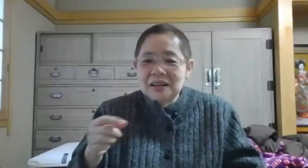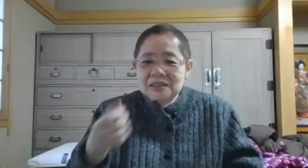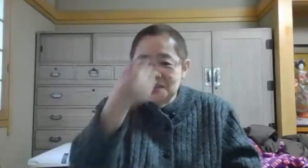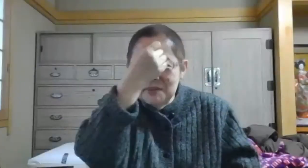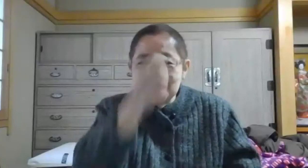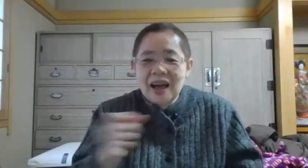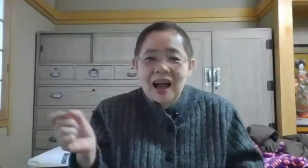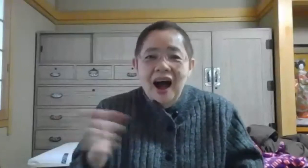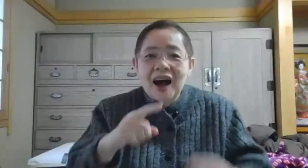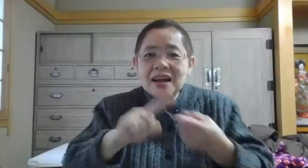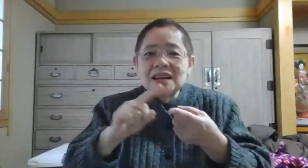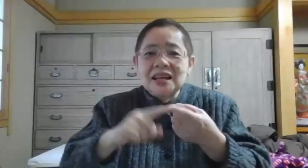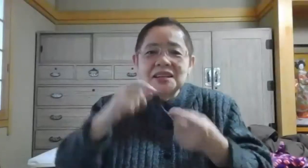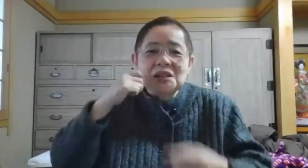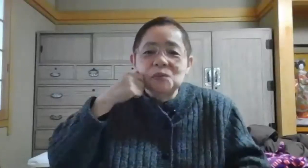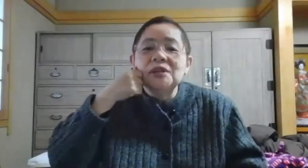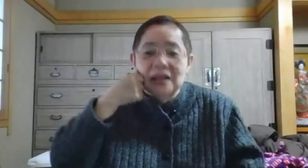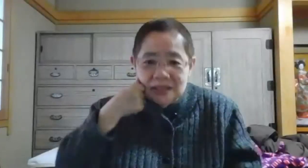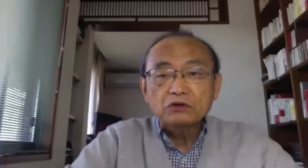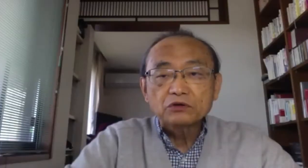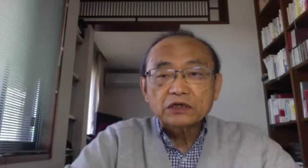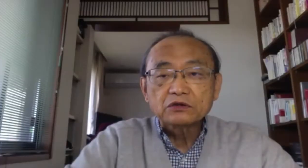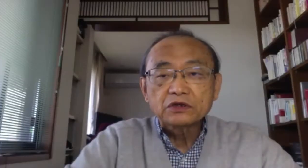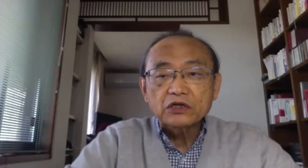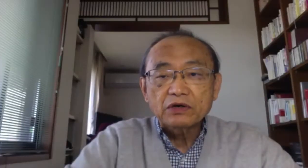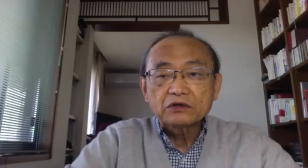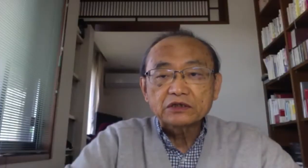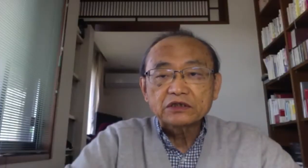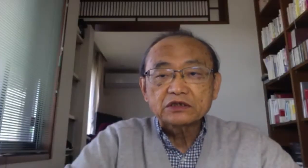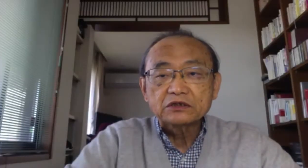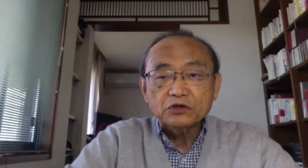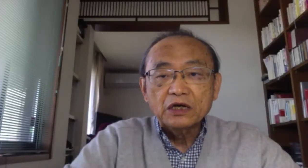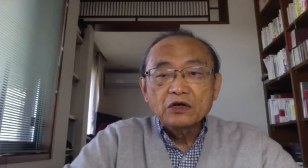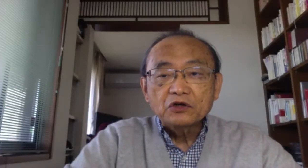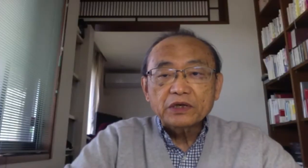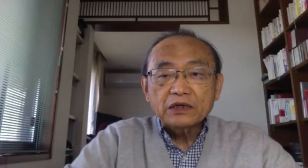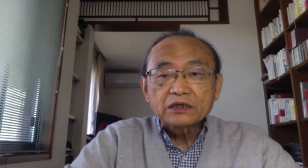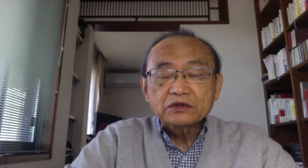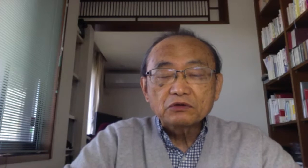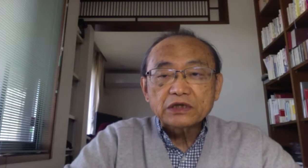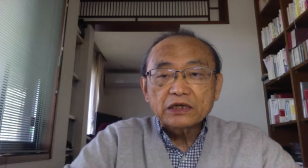連合